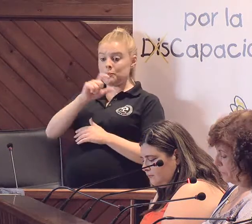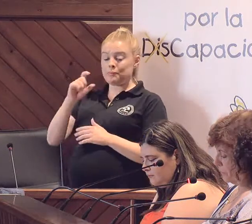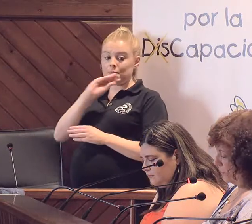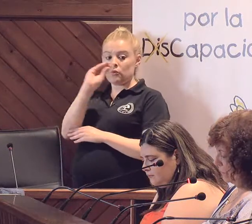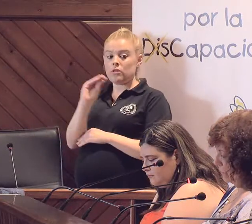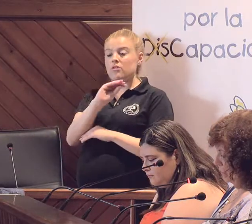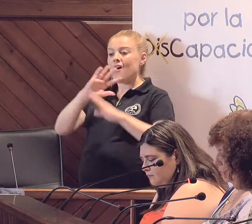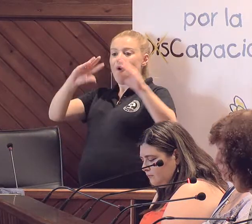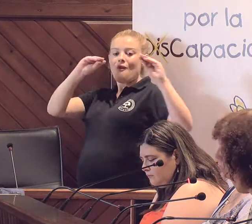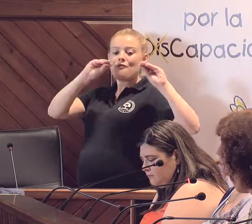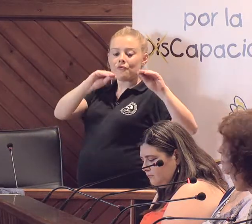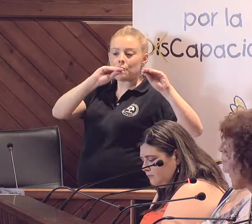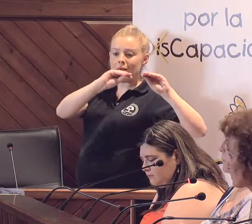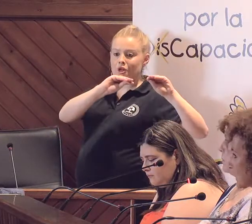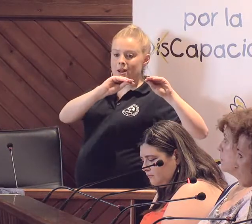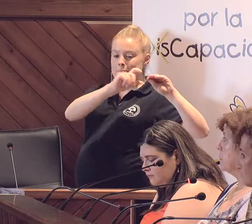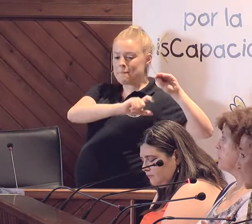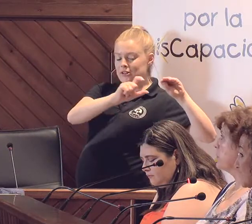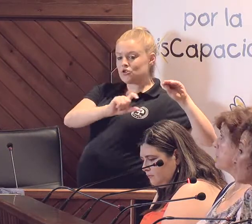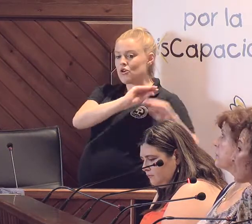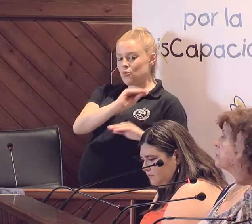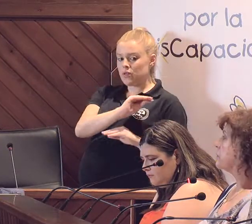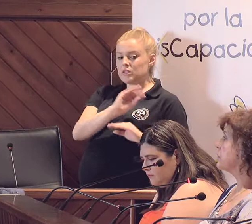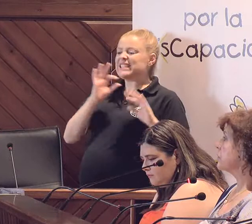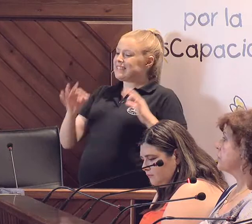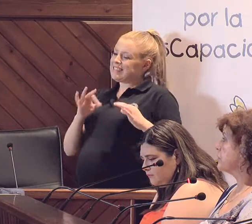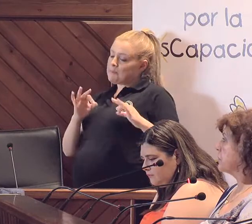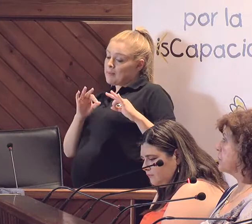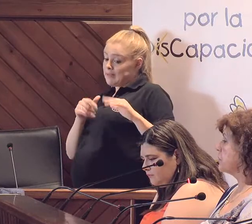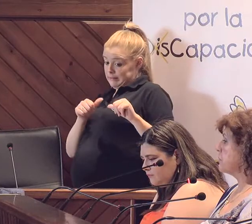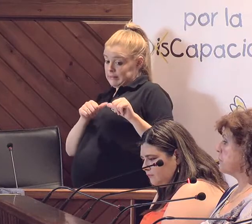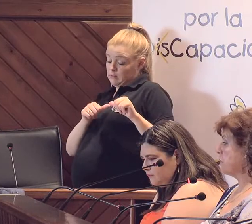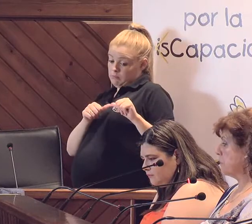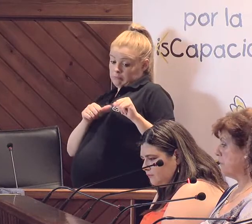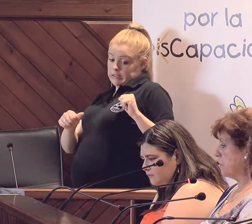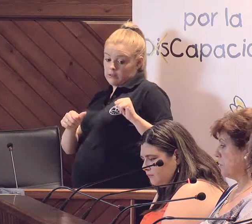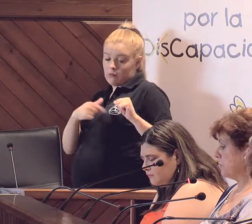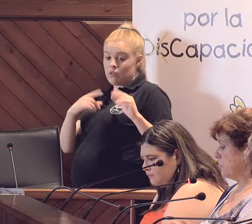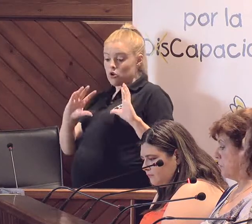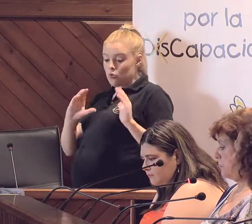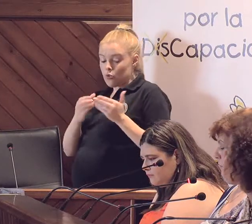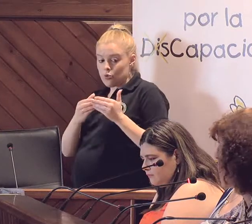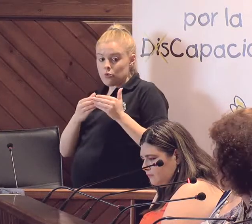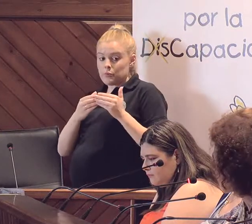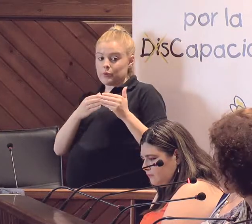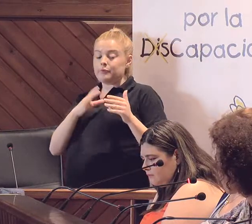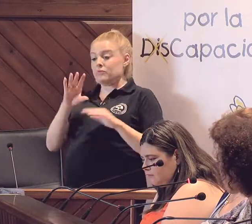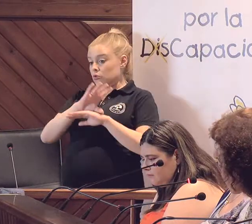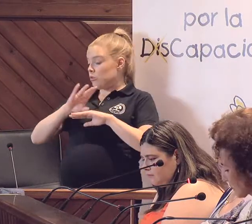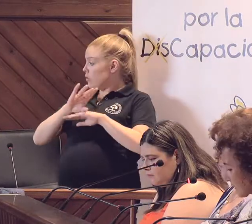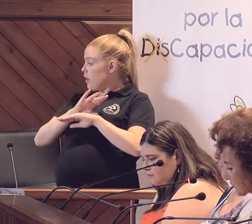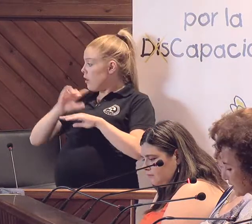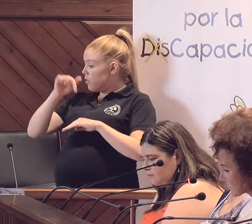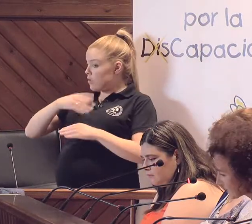formadores de esos cuidadores, siempre partiendo de la plataforma de aquí, de lo que el ayuntamiento y las diversas concejalías